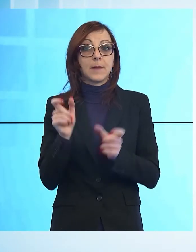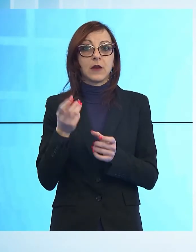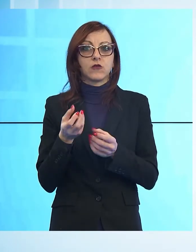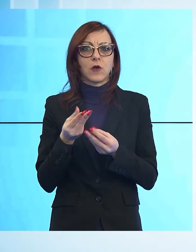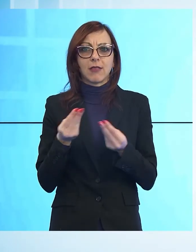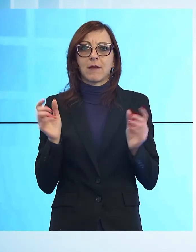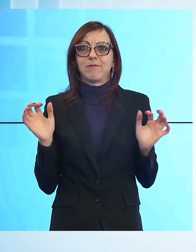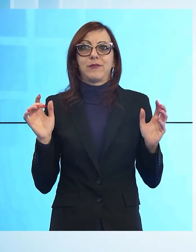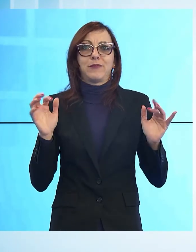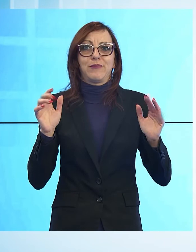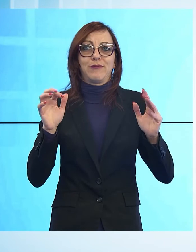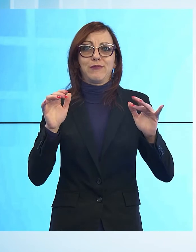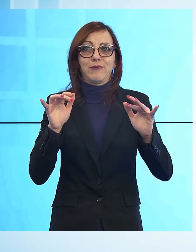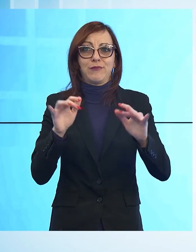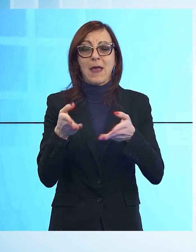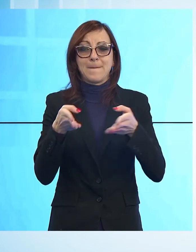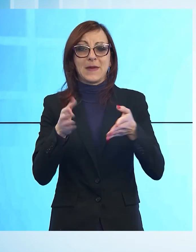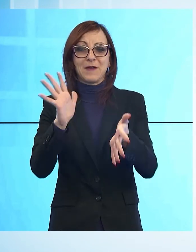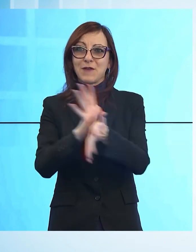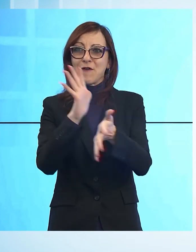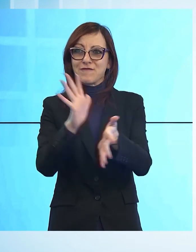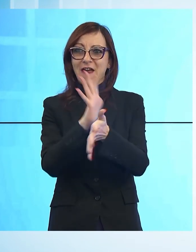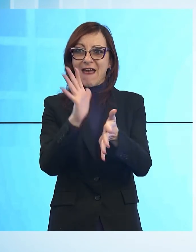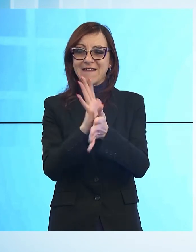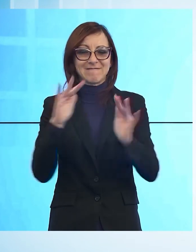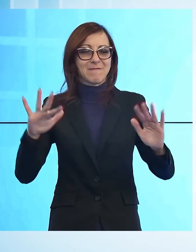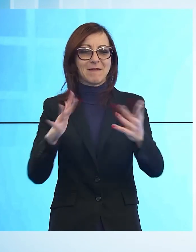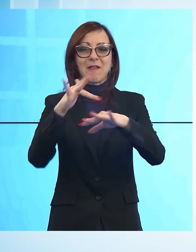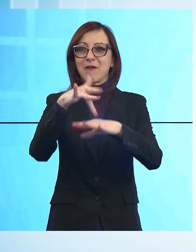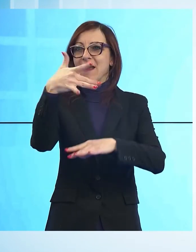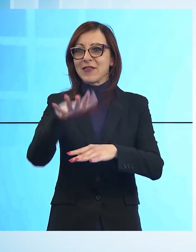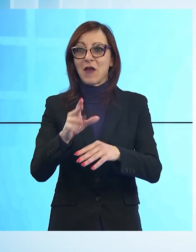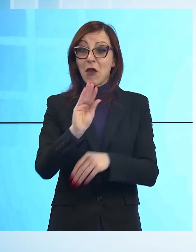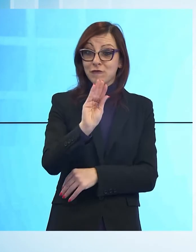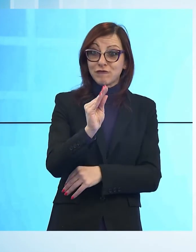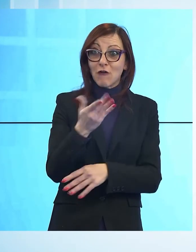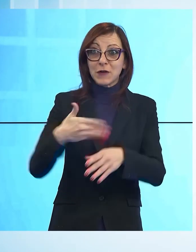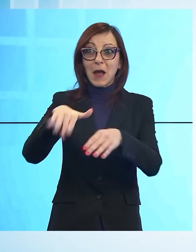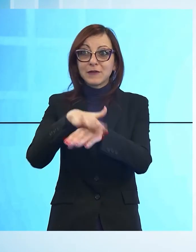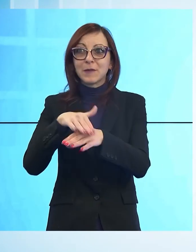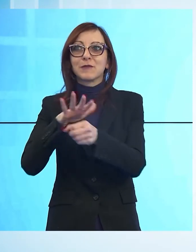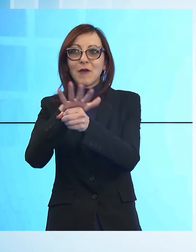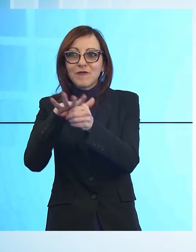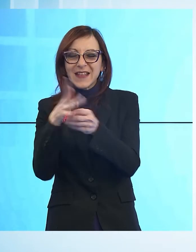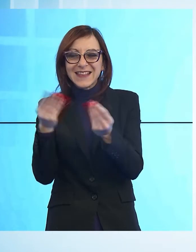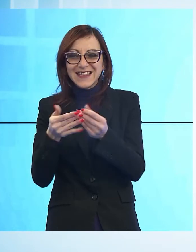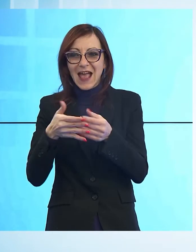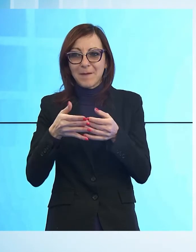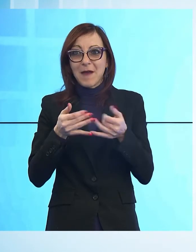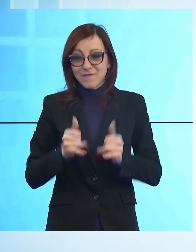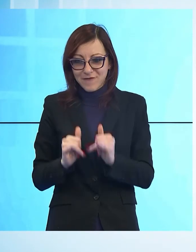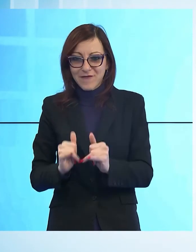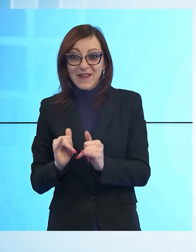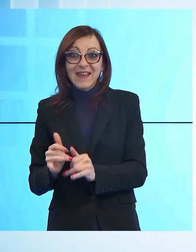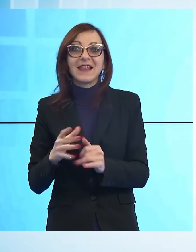hanno approfittato del periodo delle festività per vivere la montagna d'inverno. Giovani ma soprattutto famiglie che con i loro figli hanno scelto proprio il